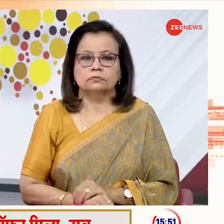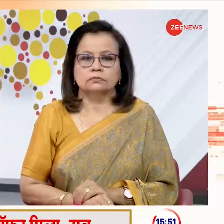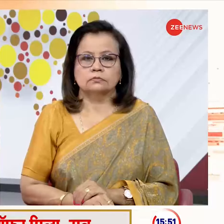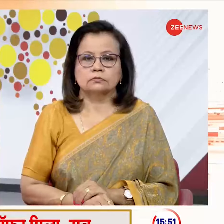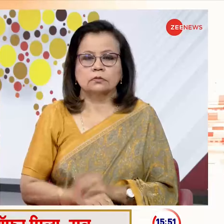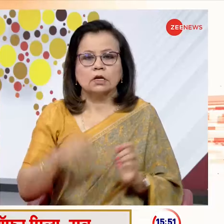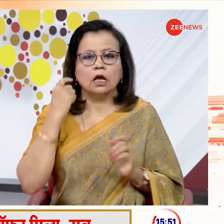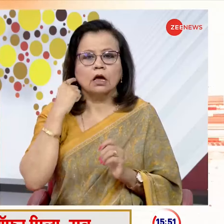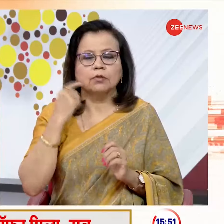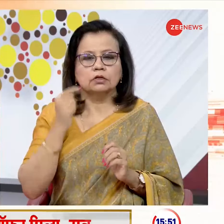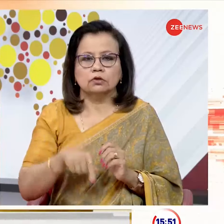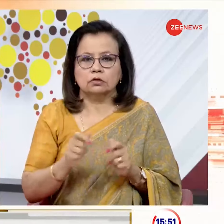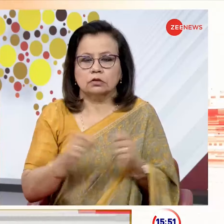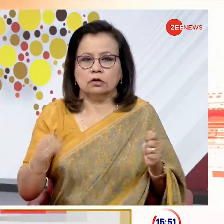बदरों के लिए समाचार में फिलहाल इतना ही